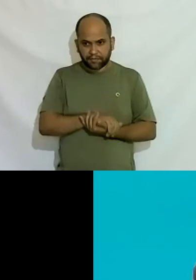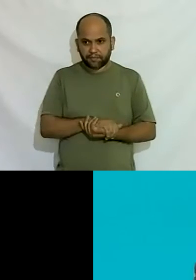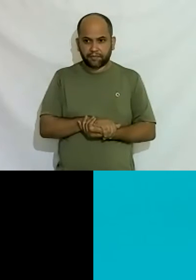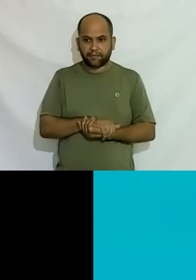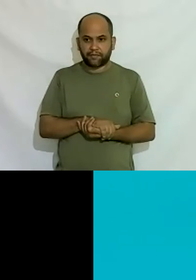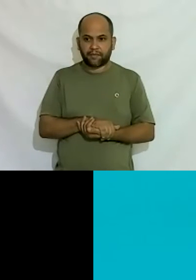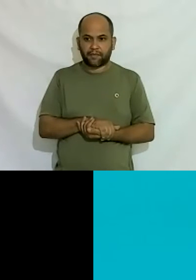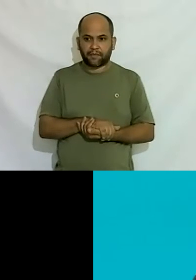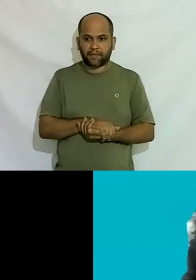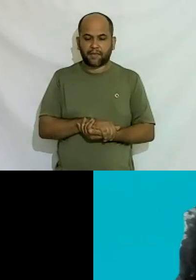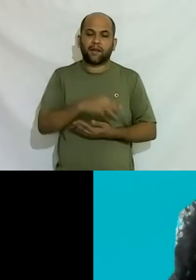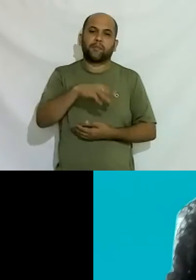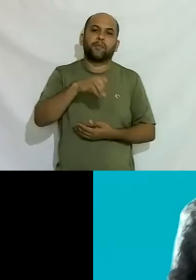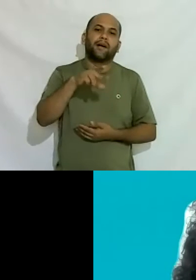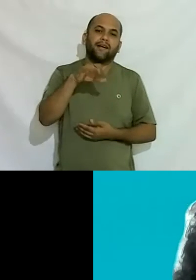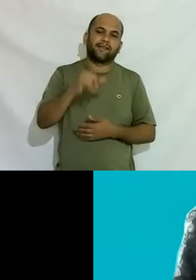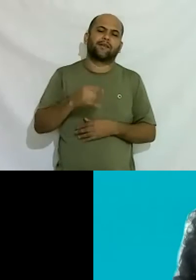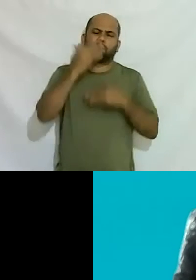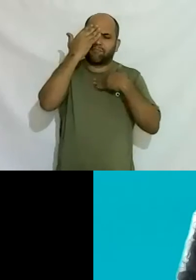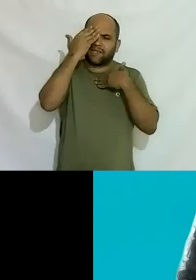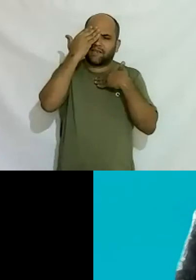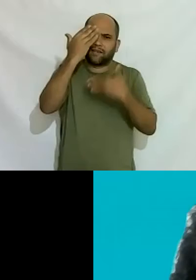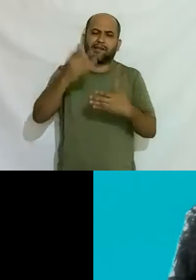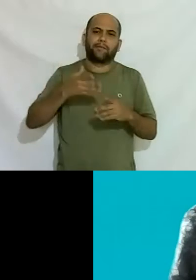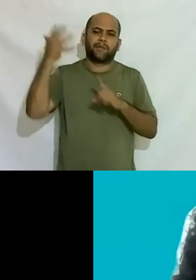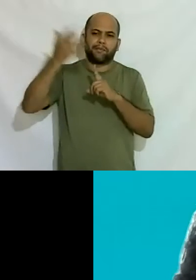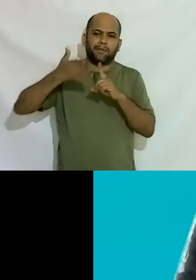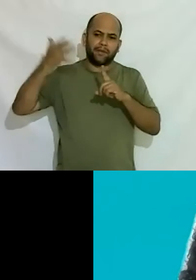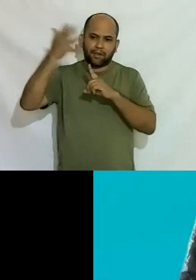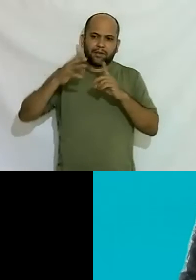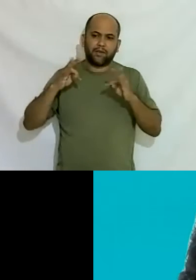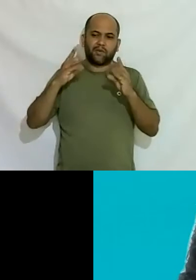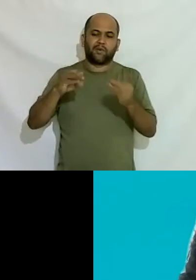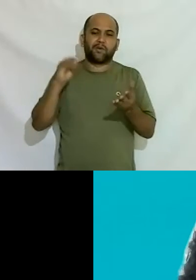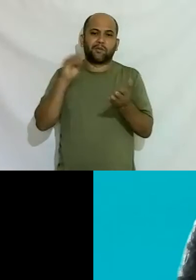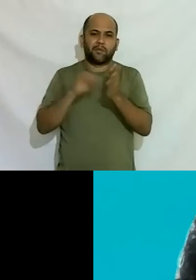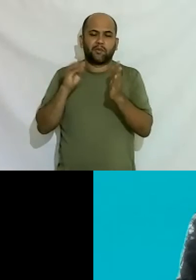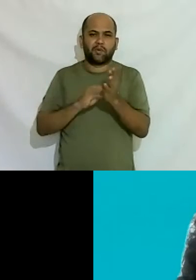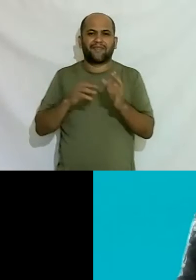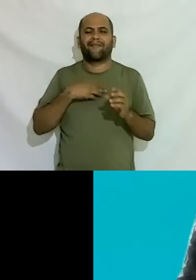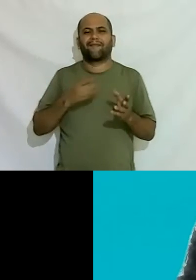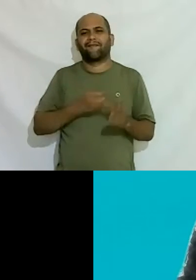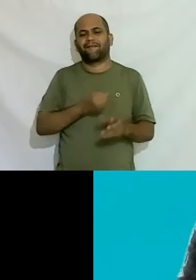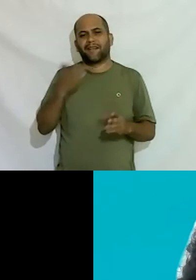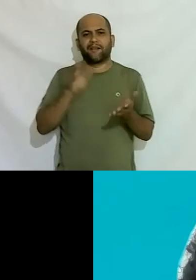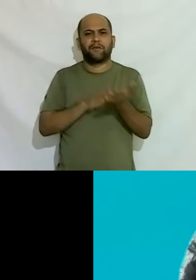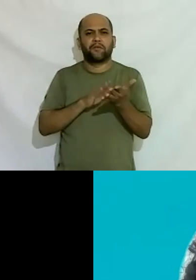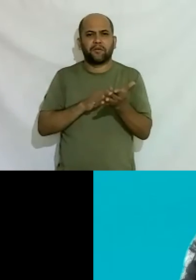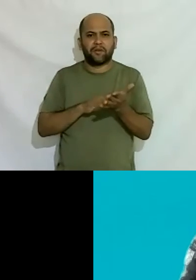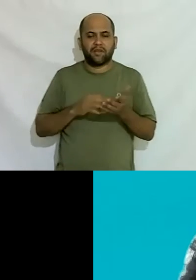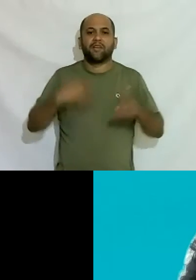Márcia muito obrigado pela sua fala tá todo mundo aqui enchendo de elogios sua fala foi muito